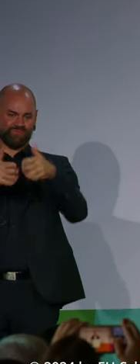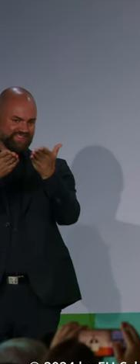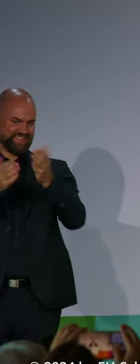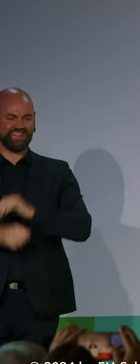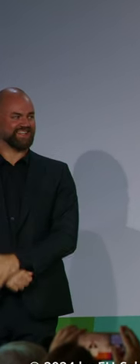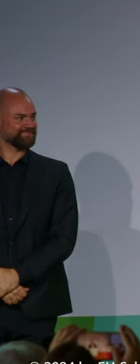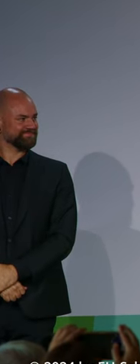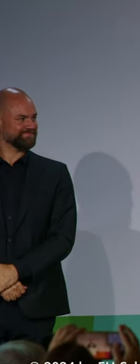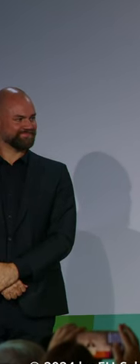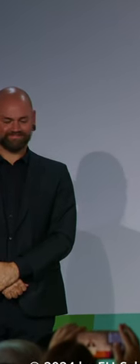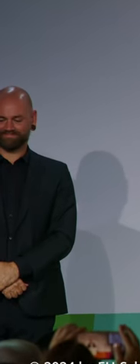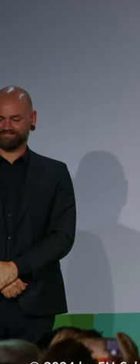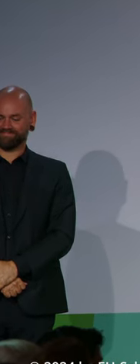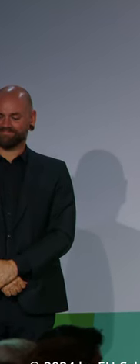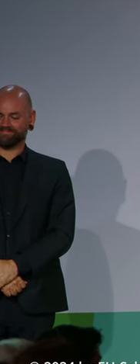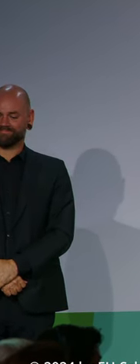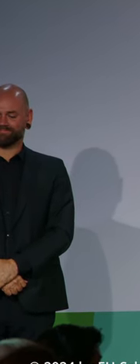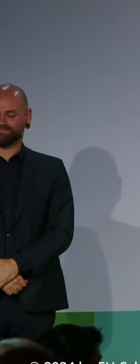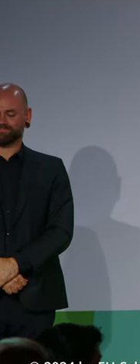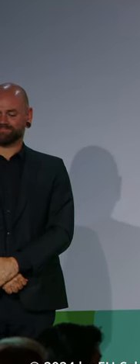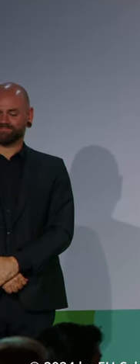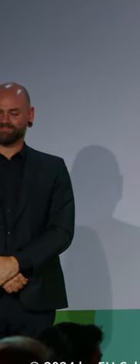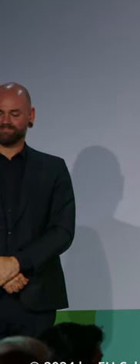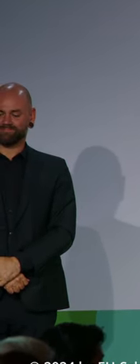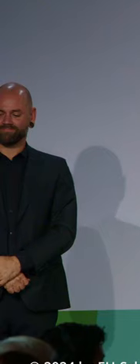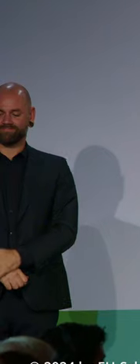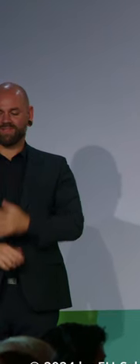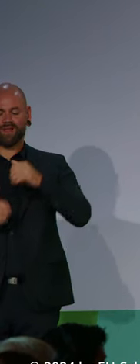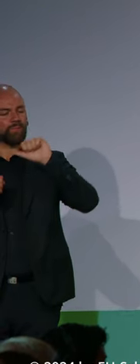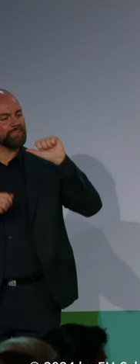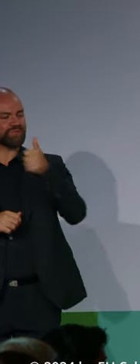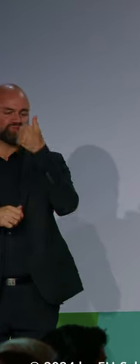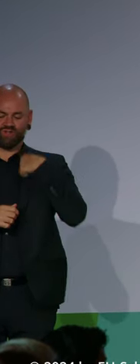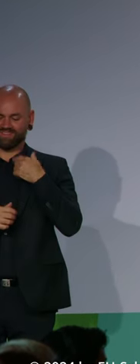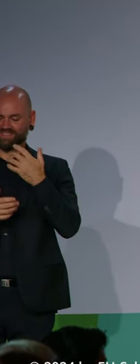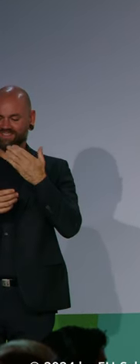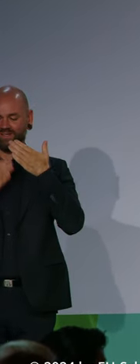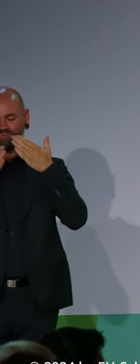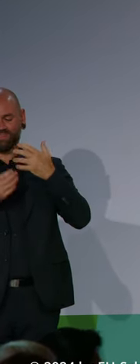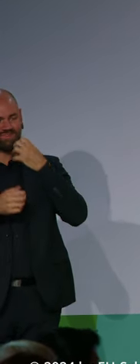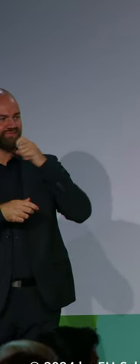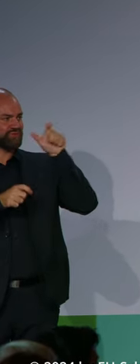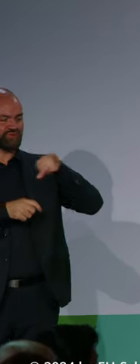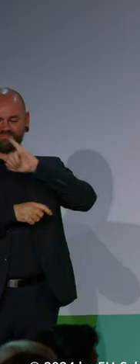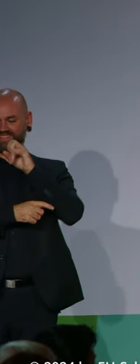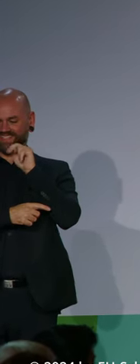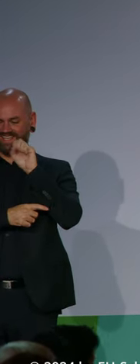diesjährigen Lebenslaufes des Bundesverbandes Kinderhospiz. Lieber Jens, ein Traum, dass du hier bist.